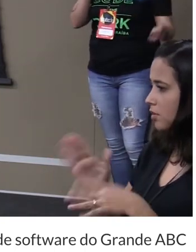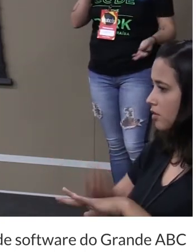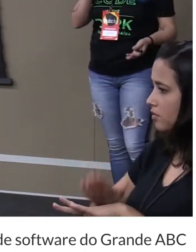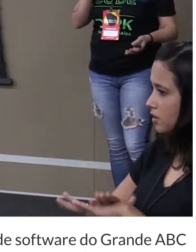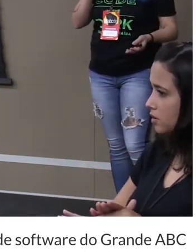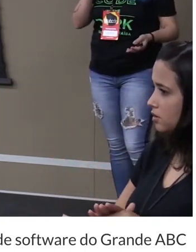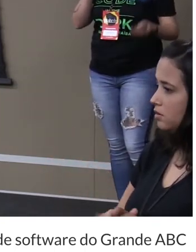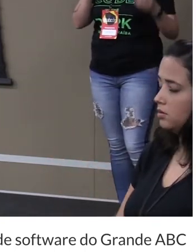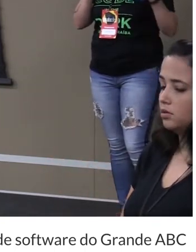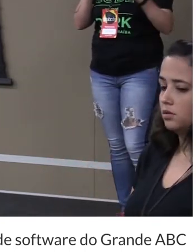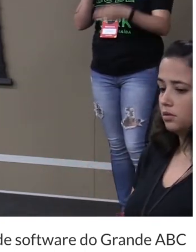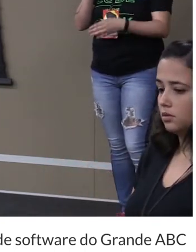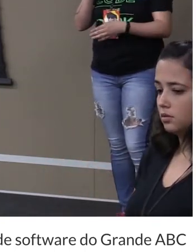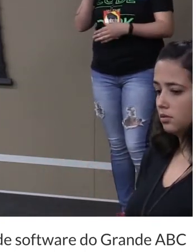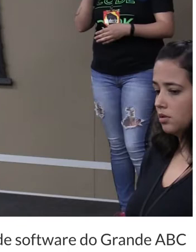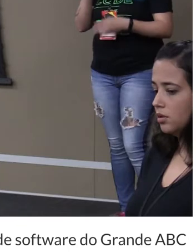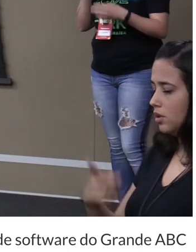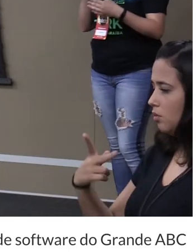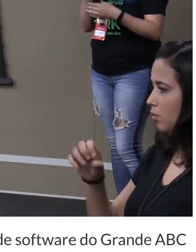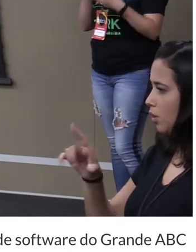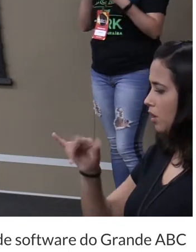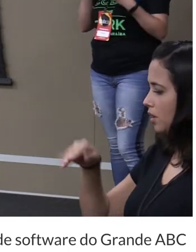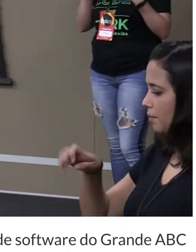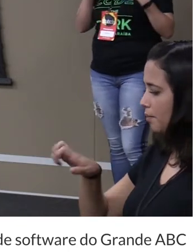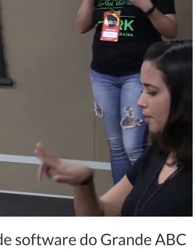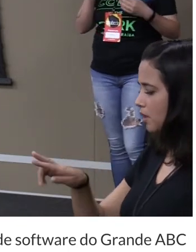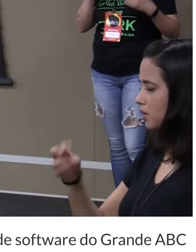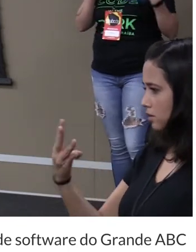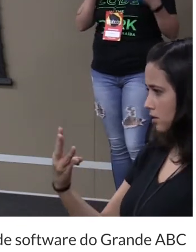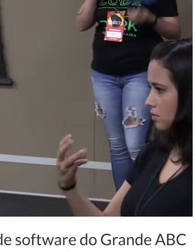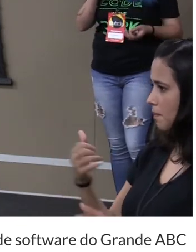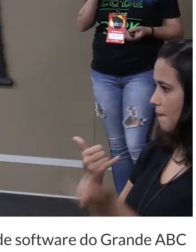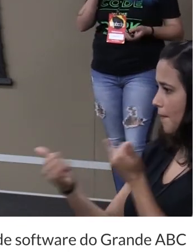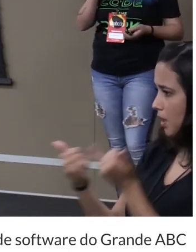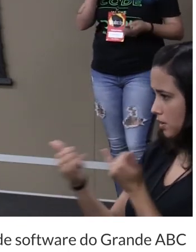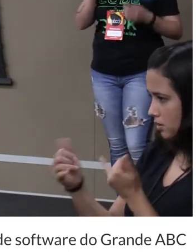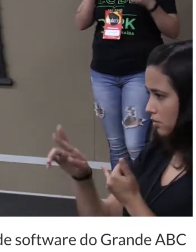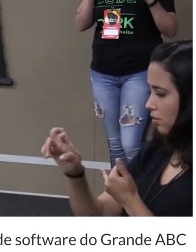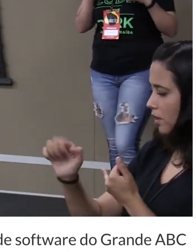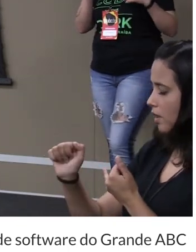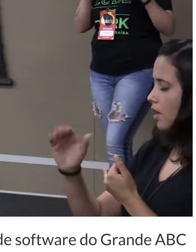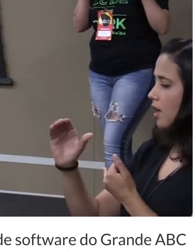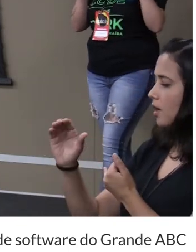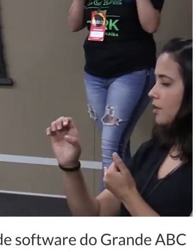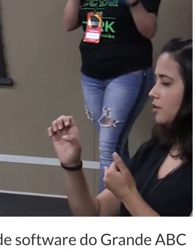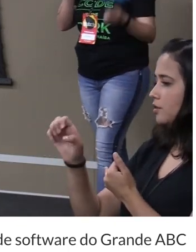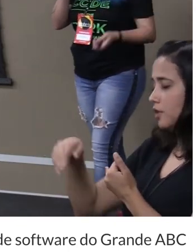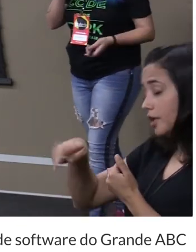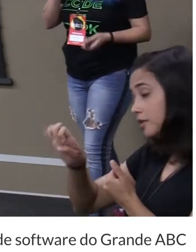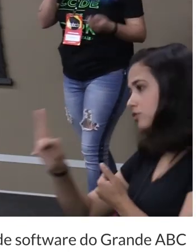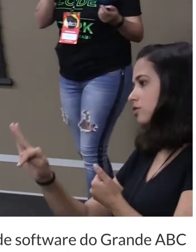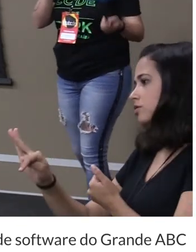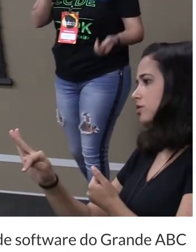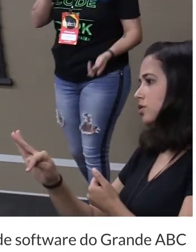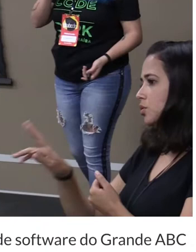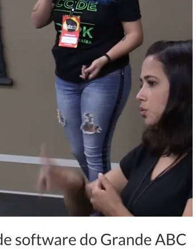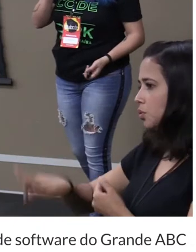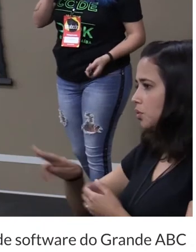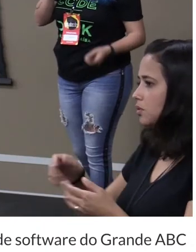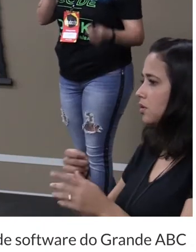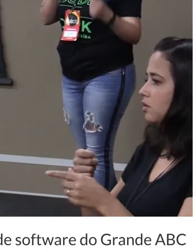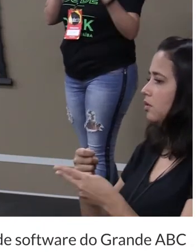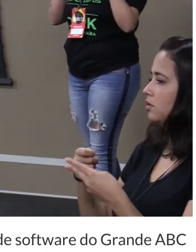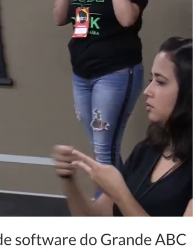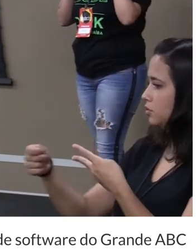fazer eles o Polymer 3 ele é bem parecido mesmo com o React então a gente utiliza do JavaScript